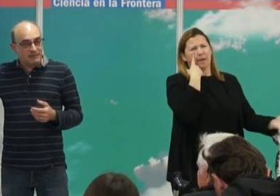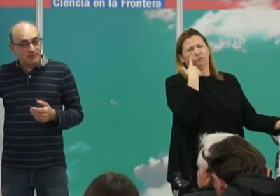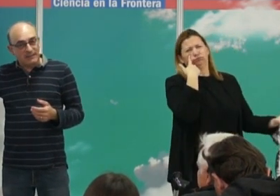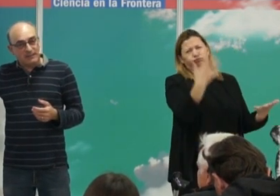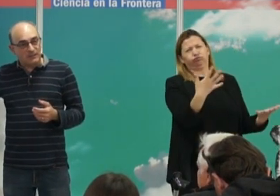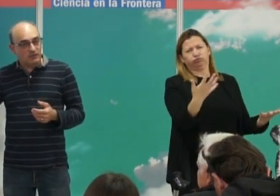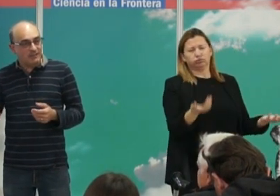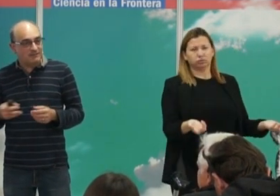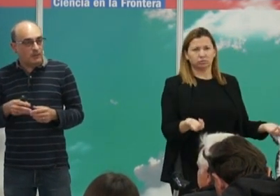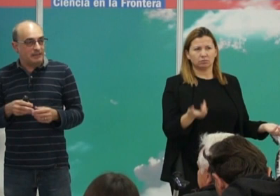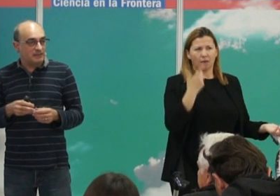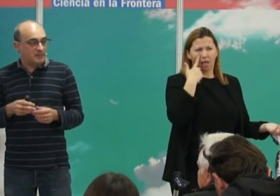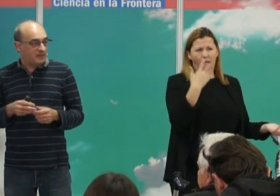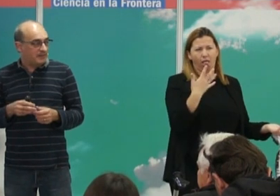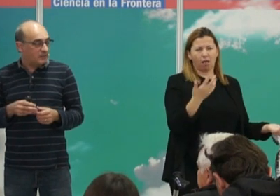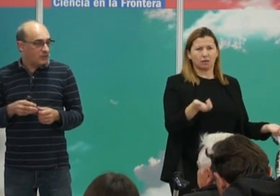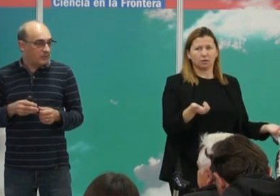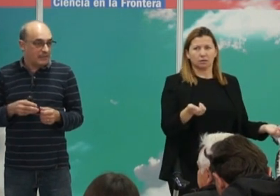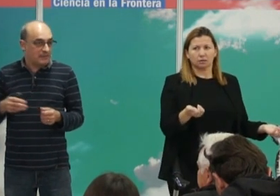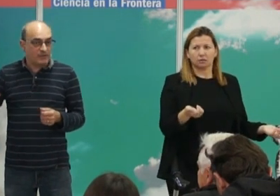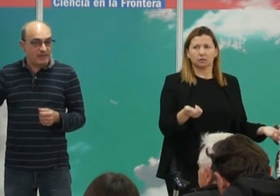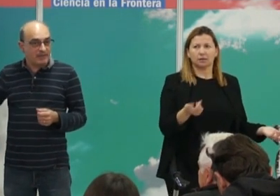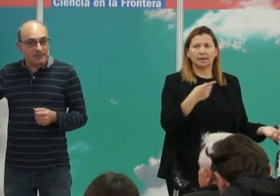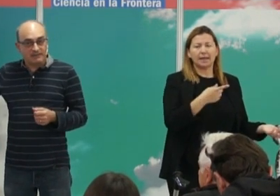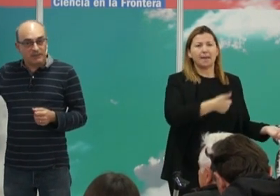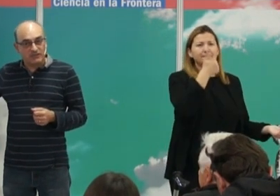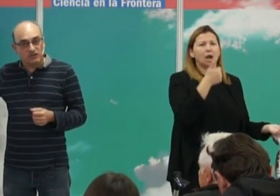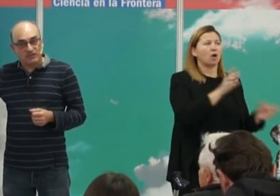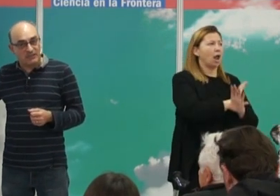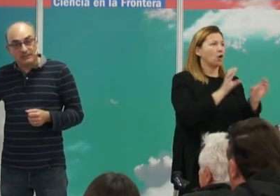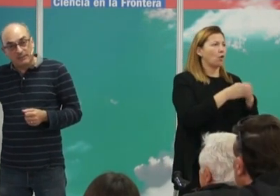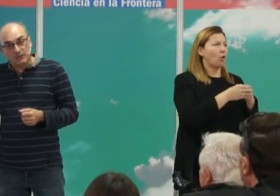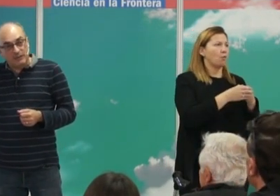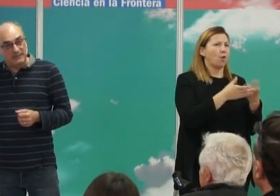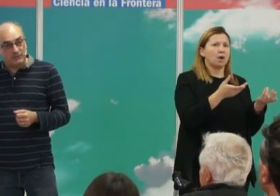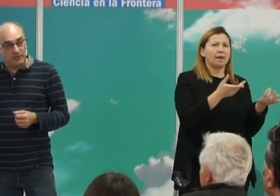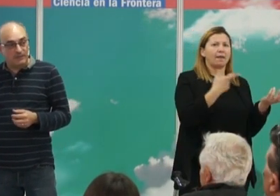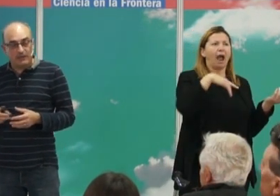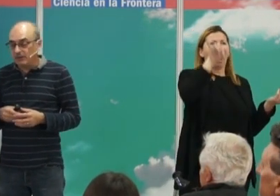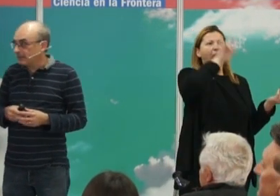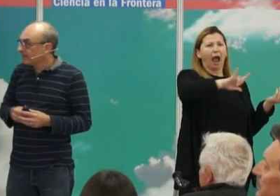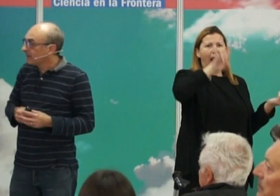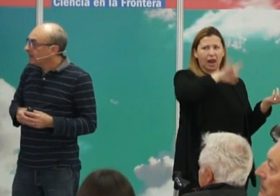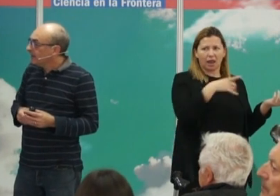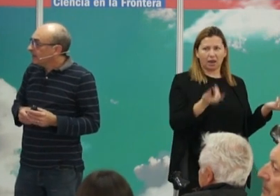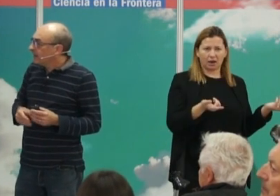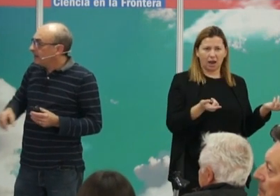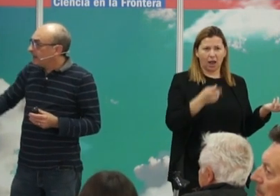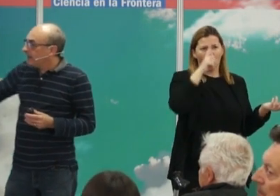hay mantenimiento de desigualdad especialmente con la comunidad afroamericana hasta los años 60 y probablemente todavía ahora